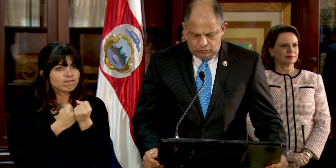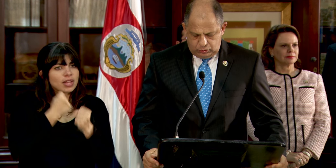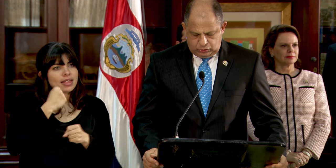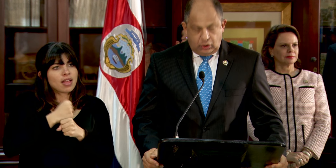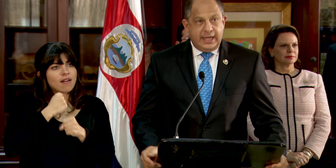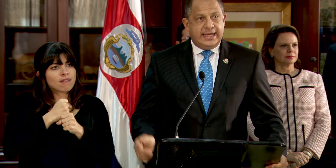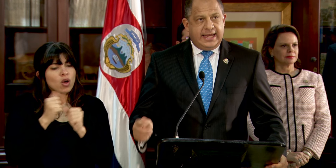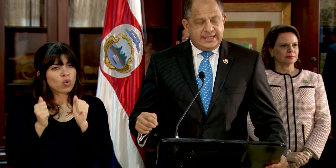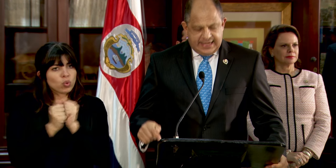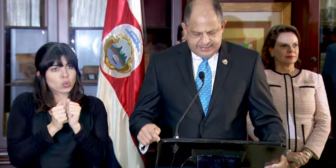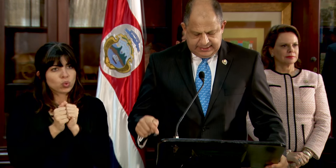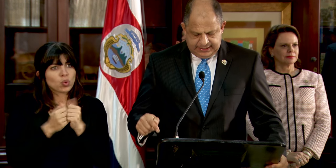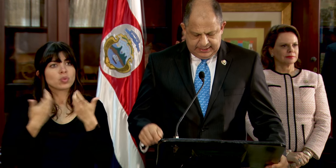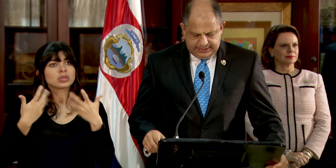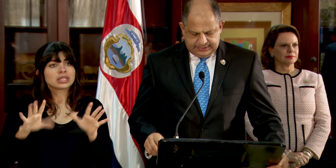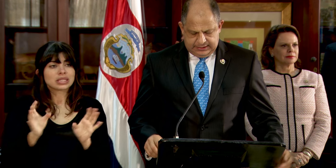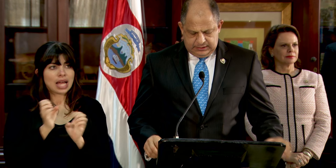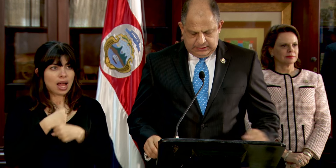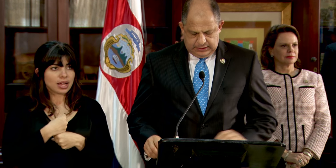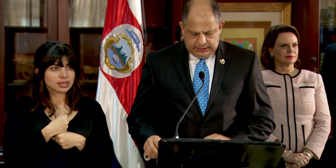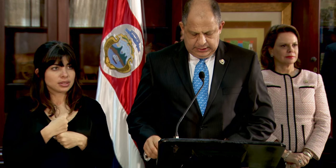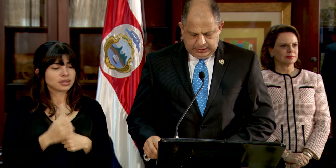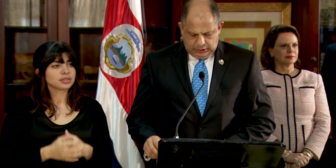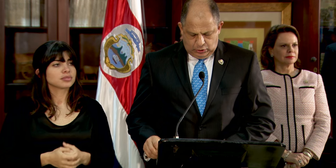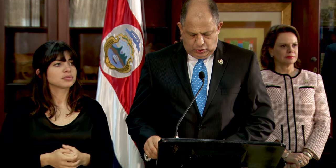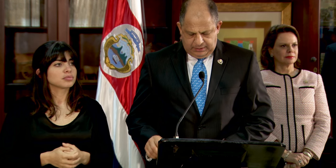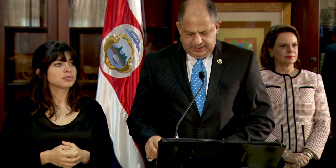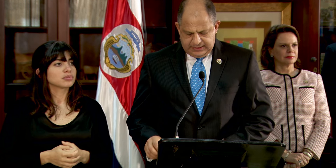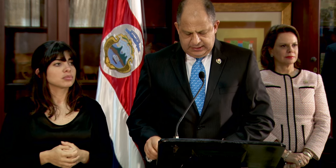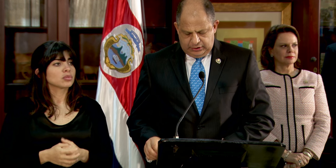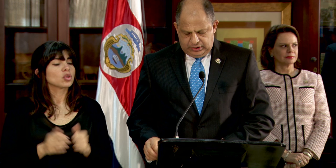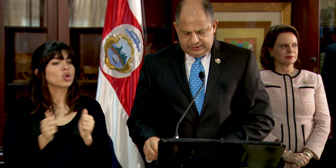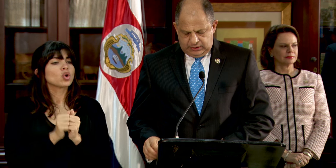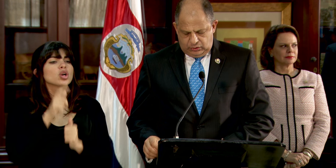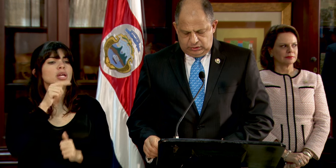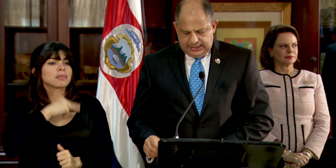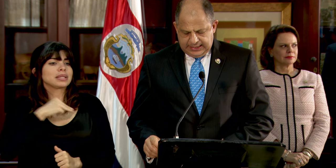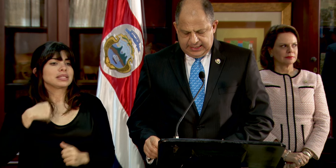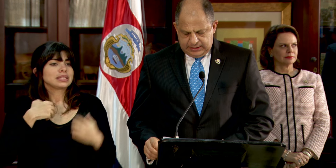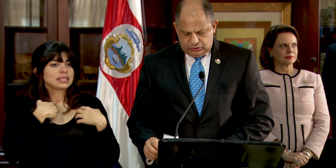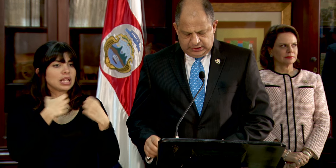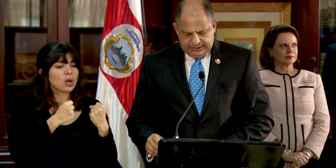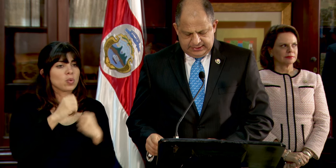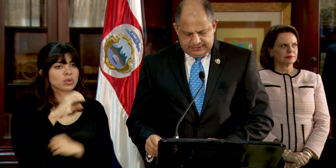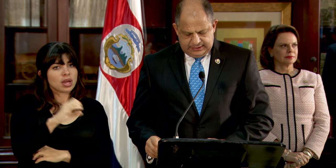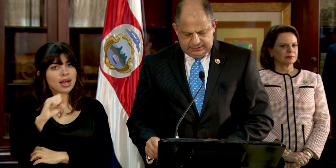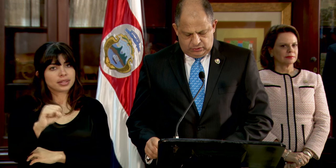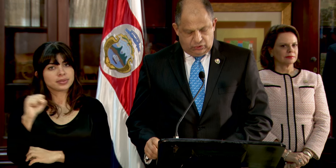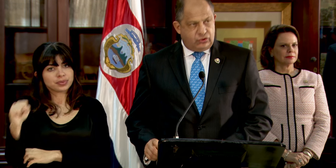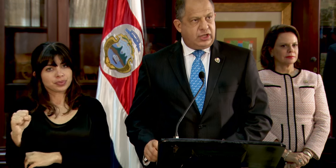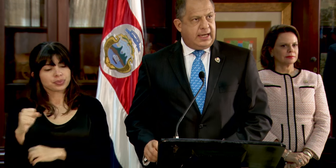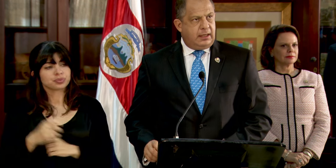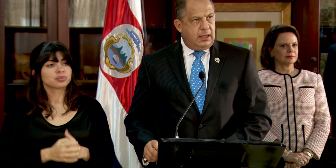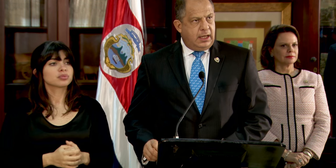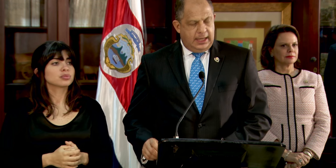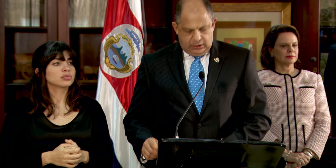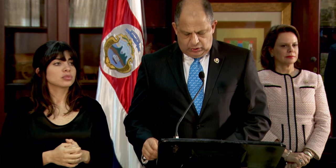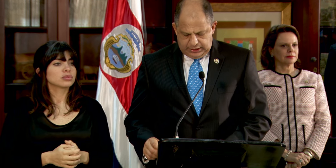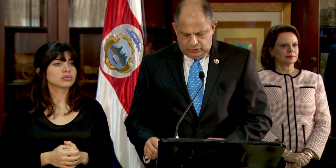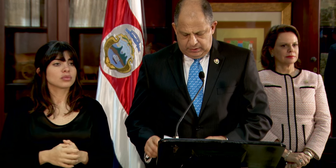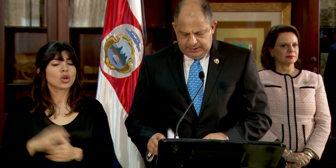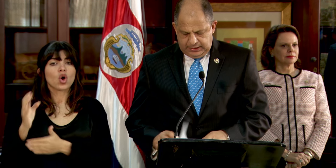trabajo conjunto que ya se realiza con el Ministerio de Salud, la Caja Costarricense del Seguro Social,